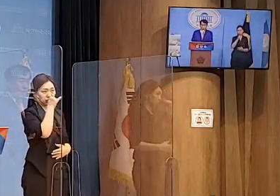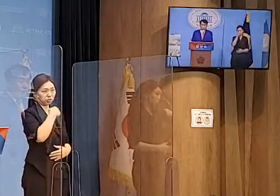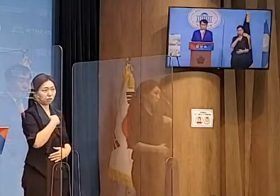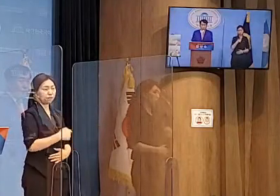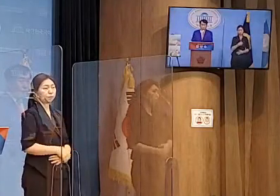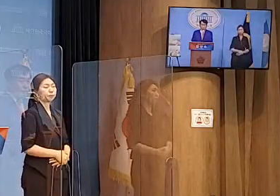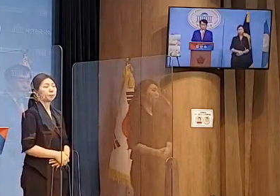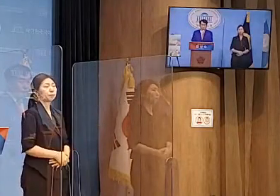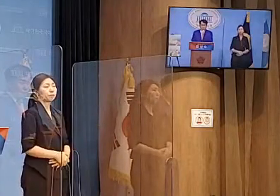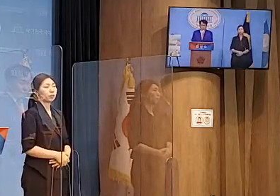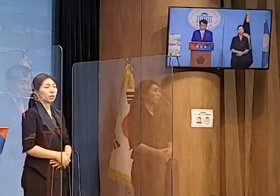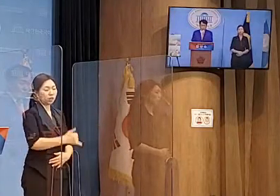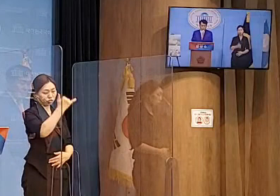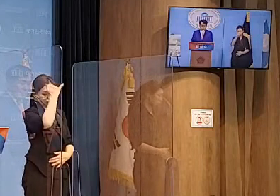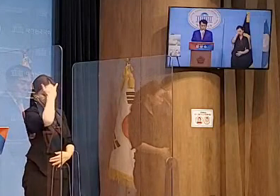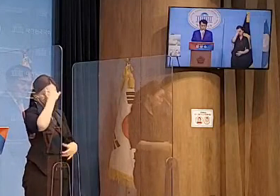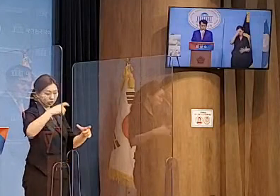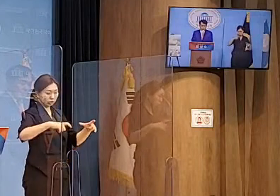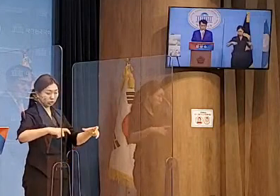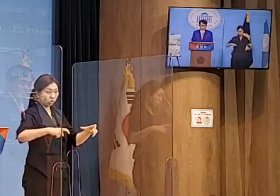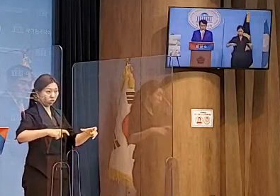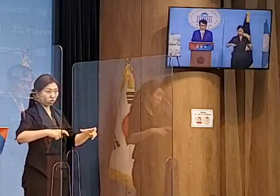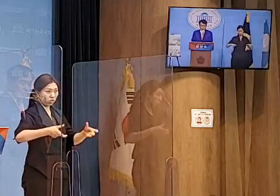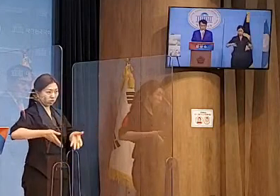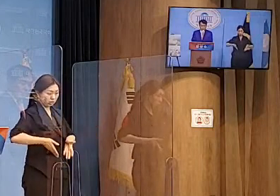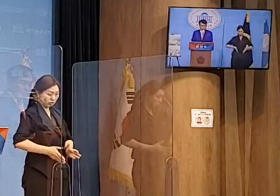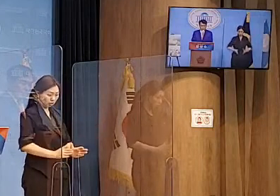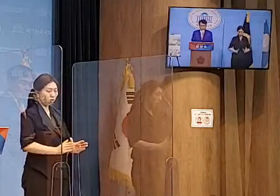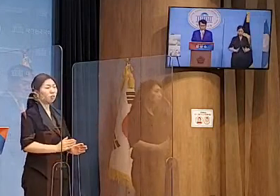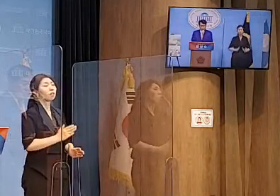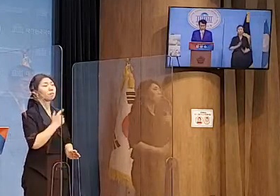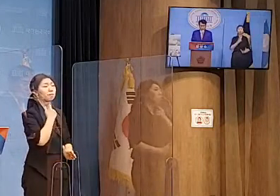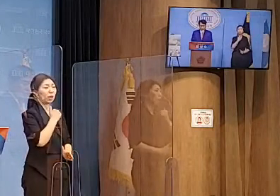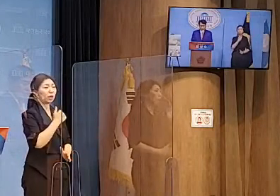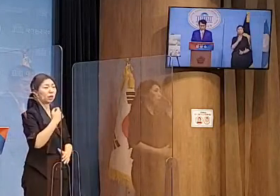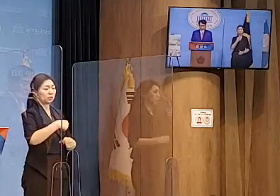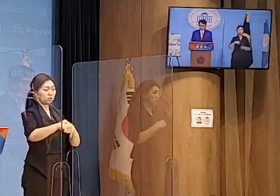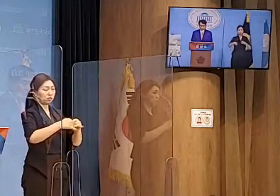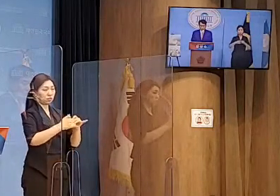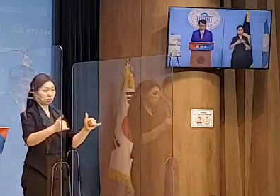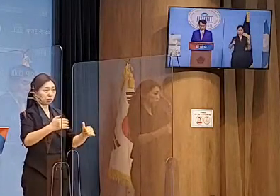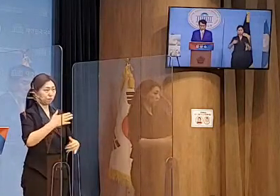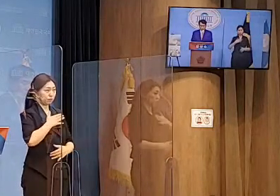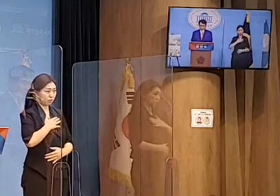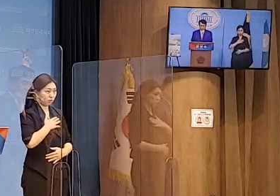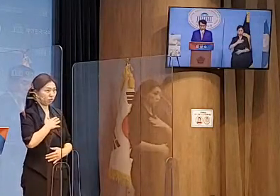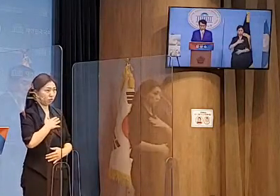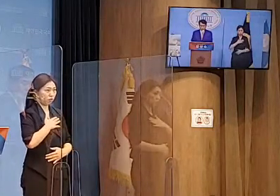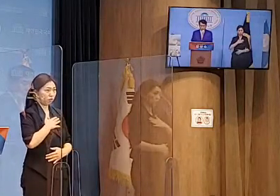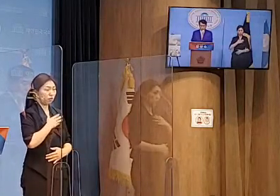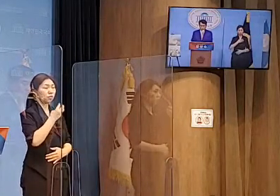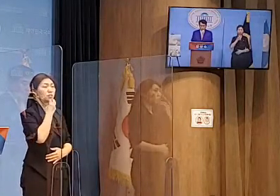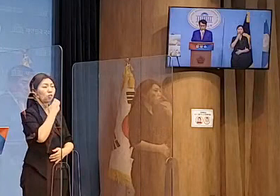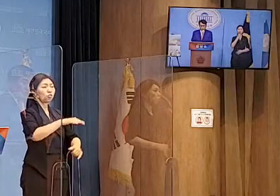충청권 출신 정치, 수도권에서